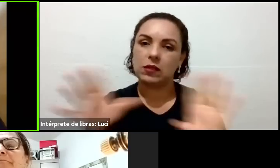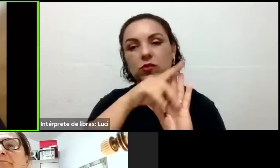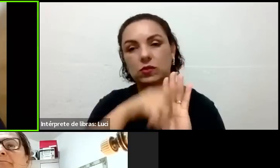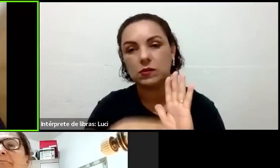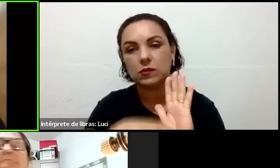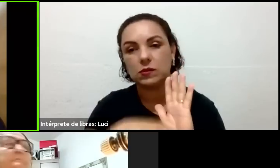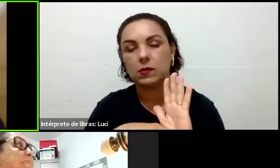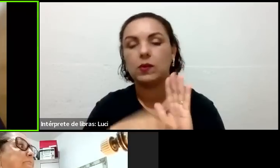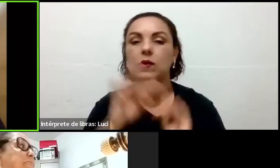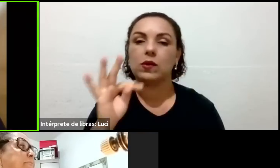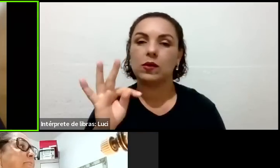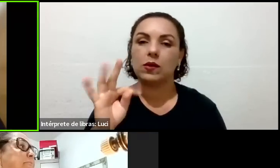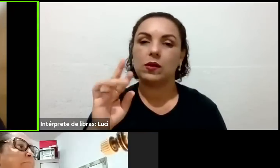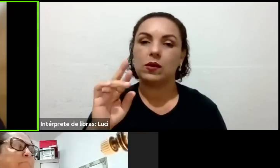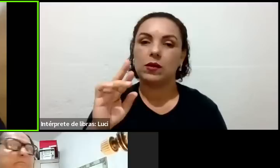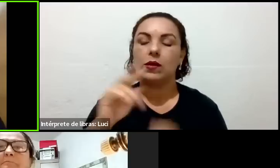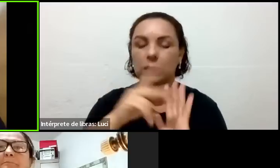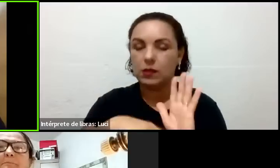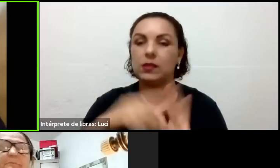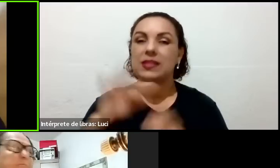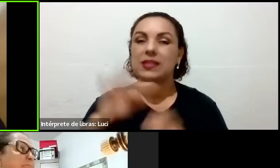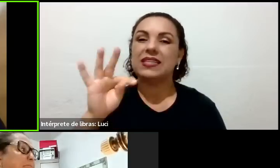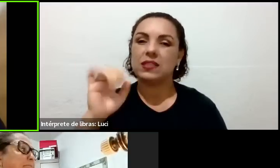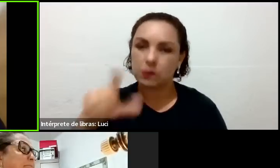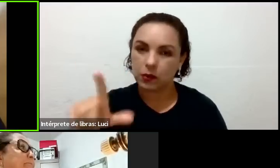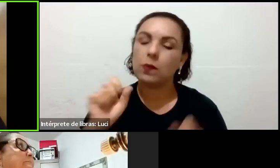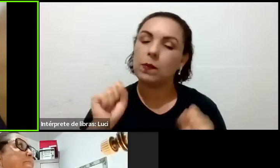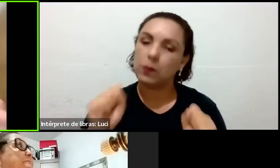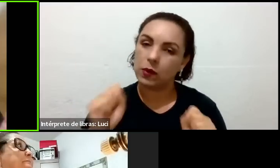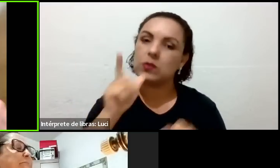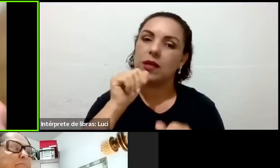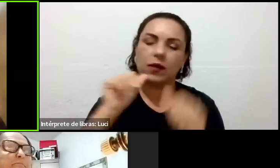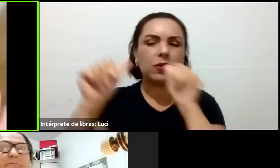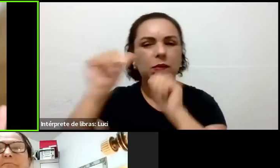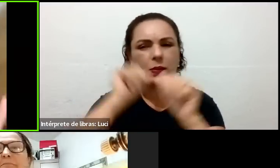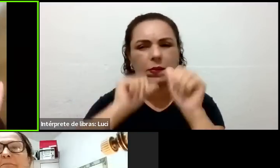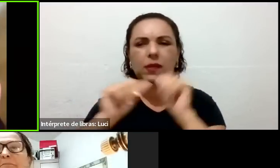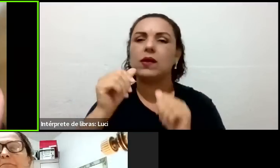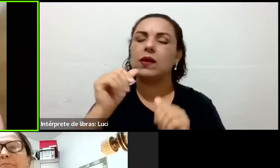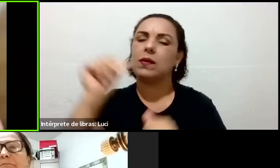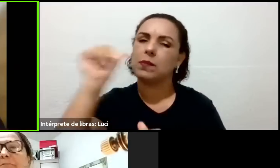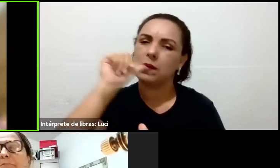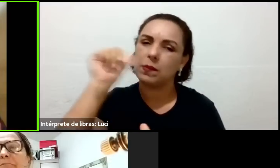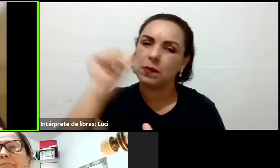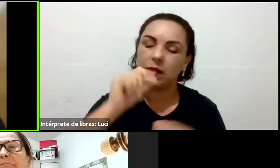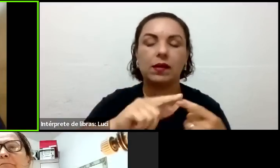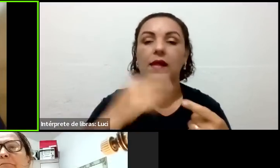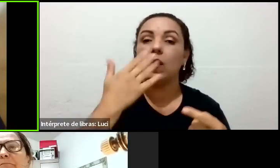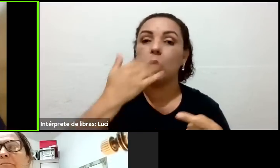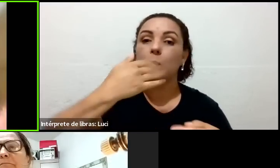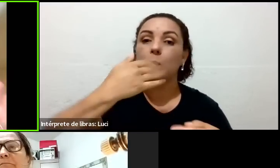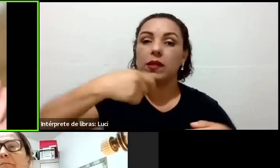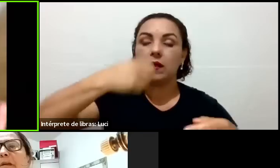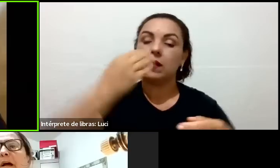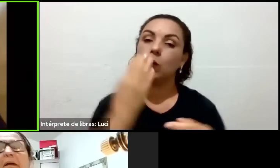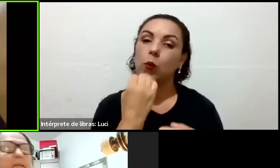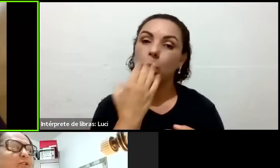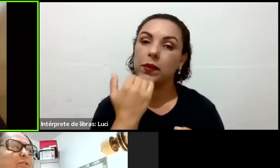Toda a água utilizada a gente faz com essa. Tudo que você imaginar que vai água a gente só faz com essa água.